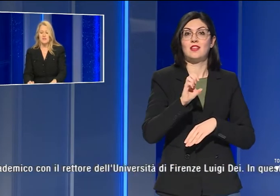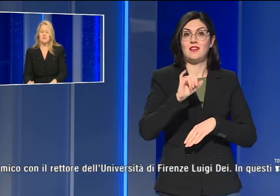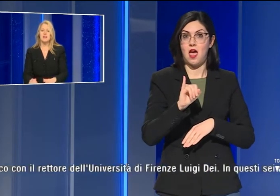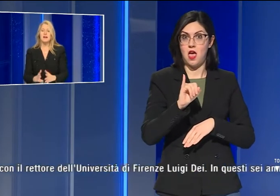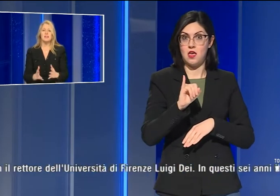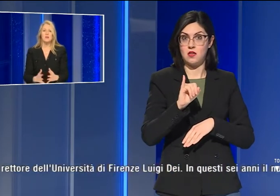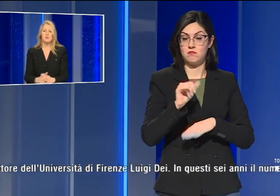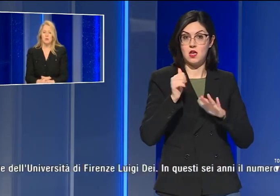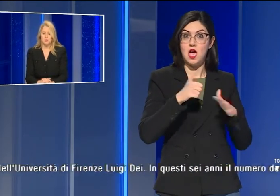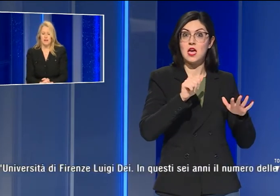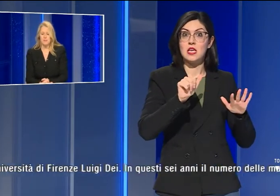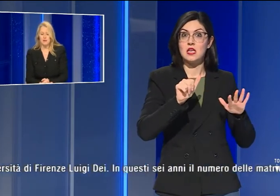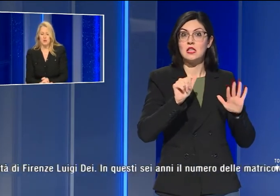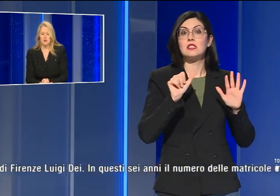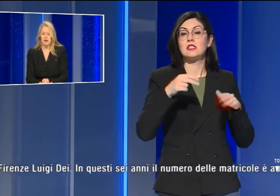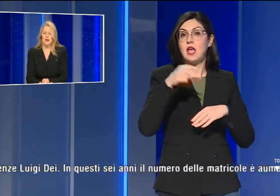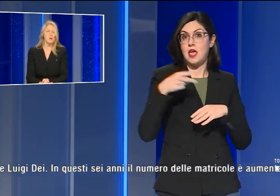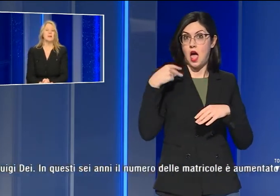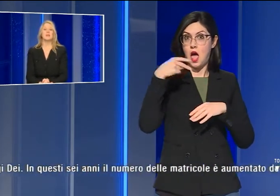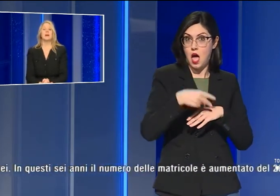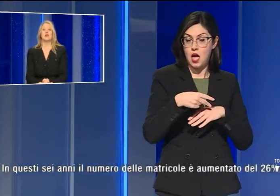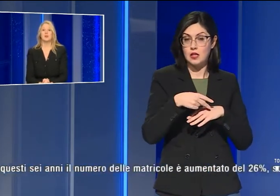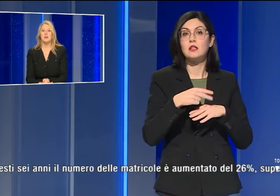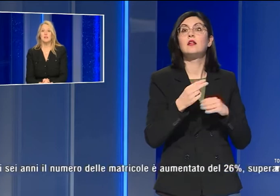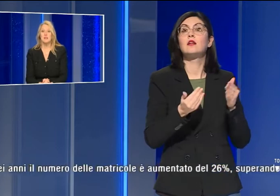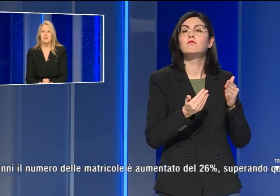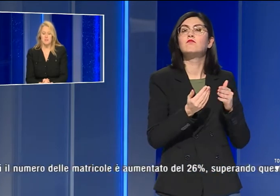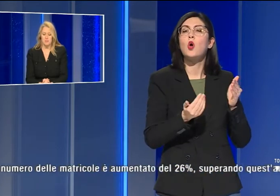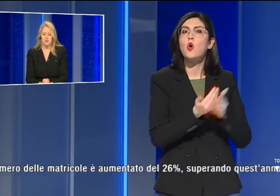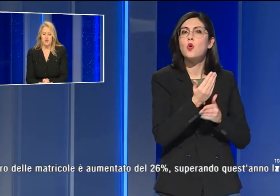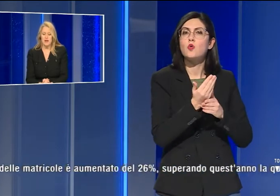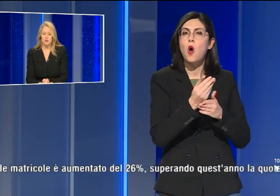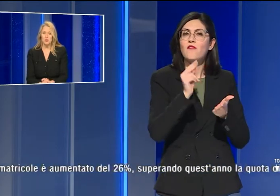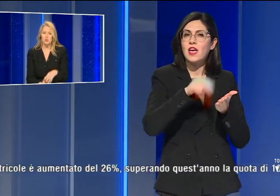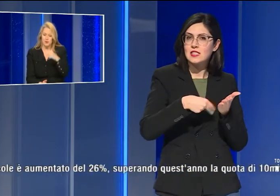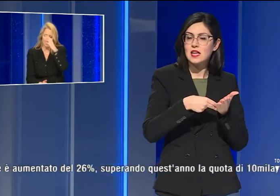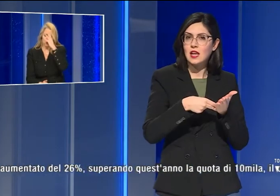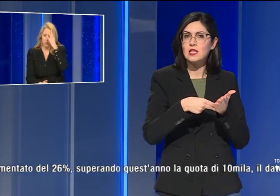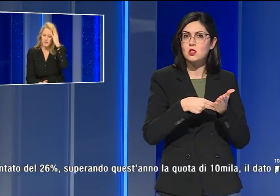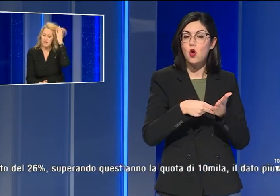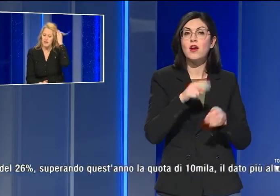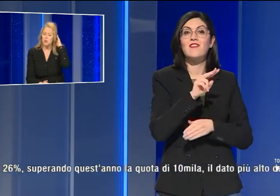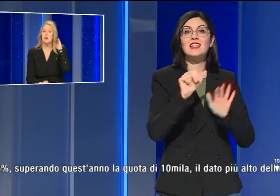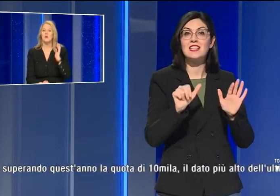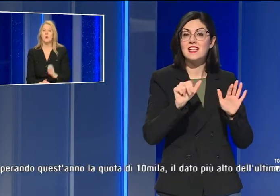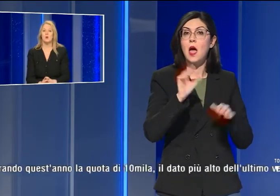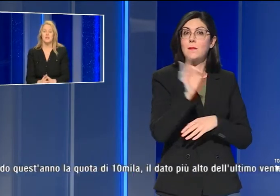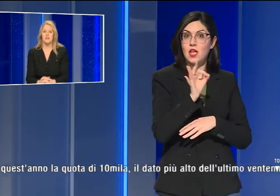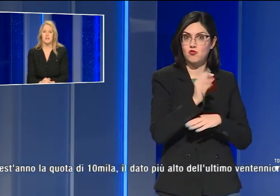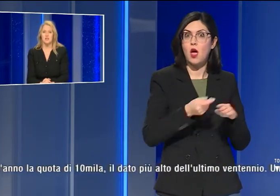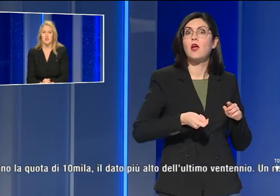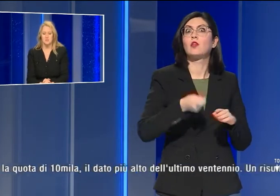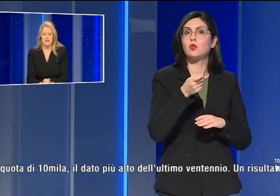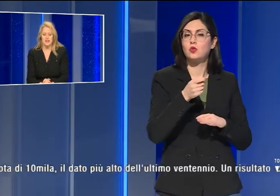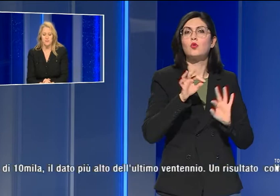questi sei anni il numero delle matricole è aumentato del 26%, superando quest'anno la quota